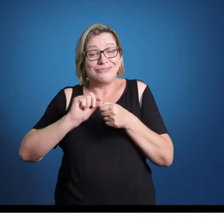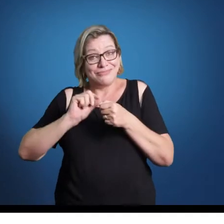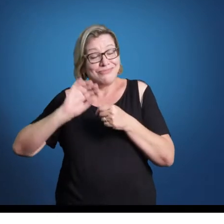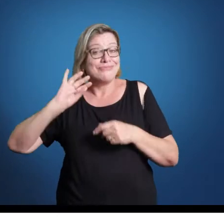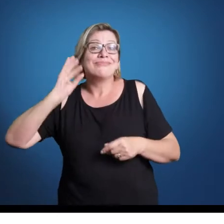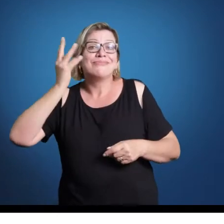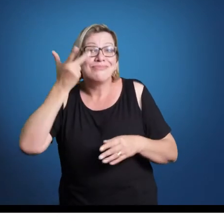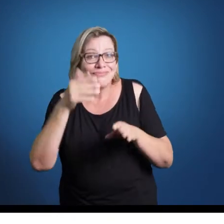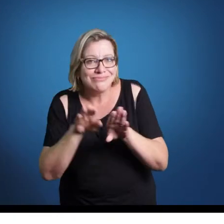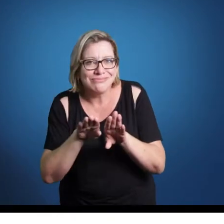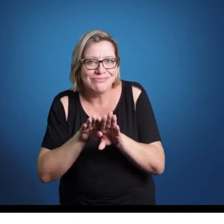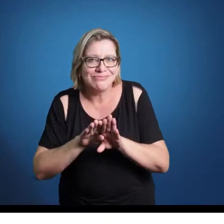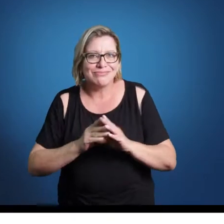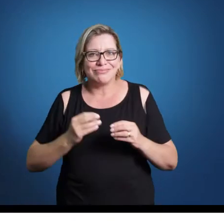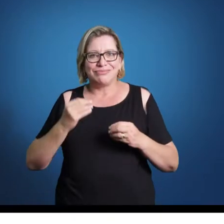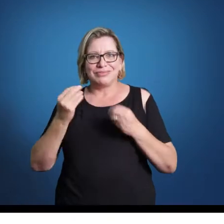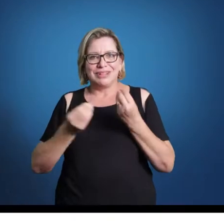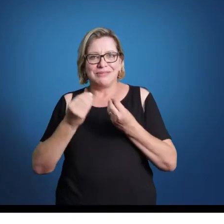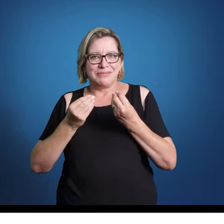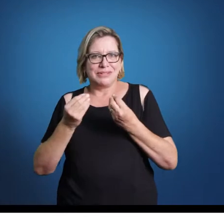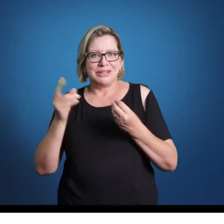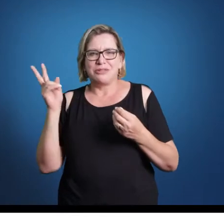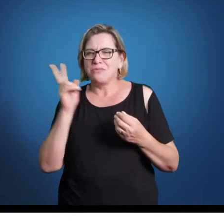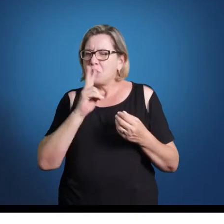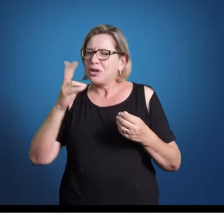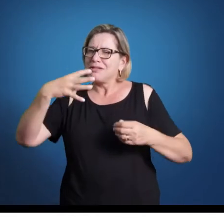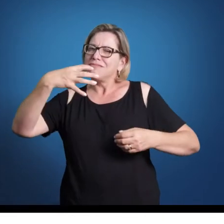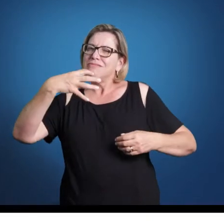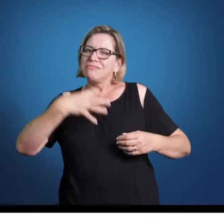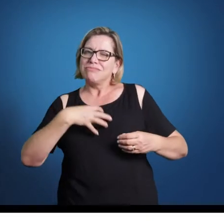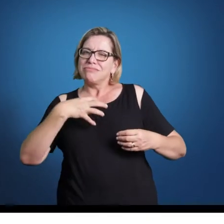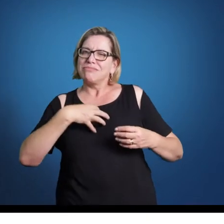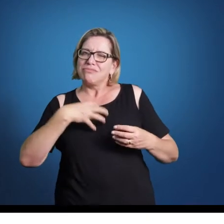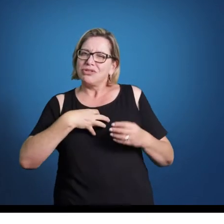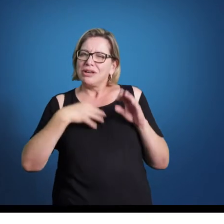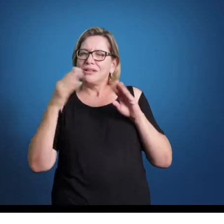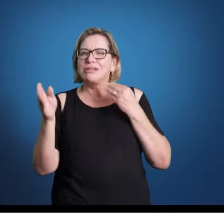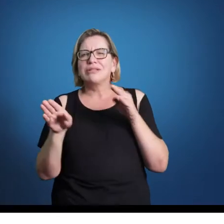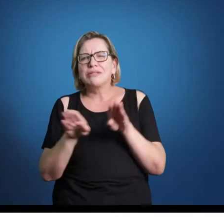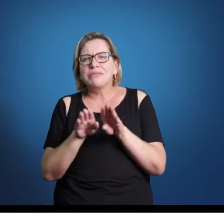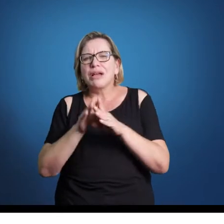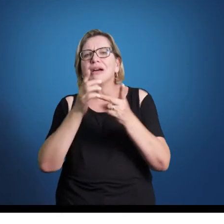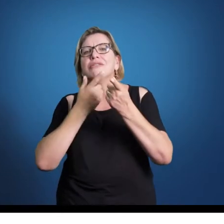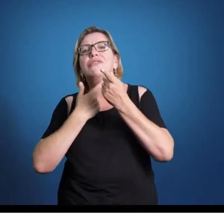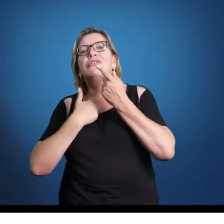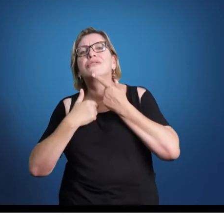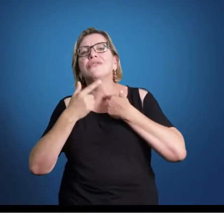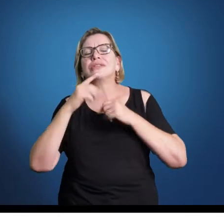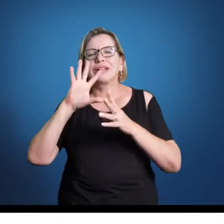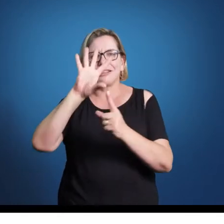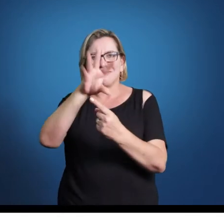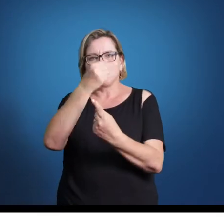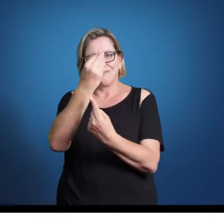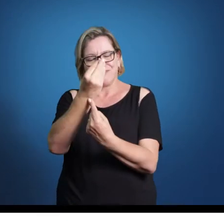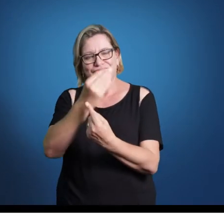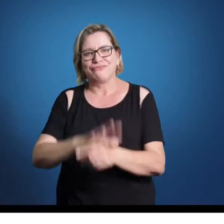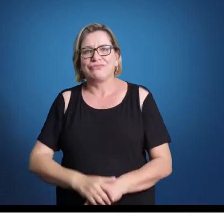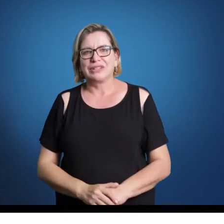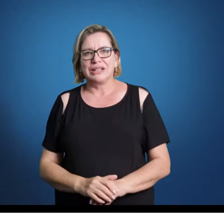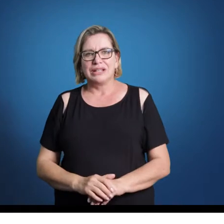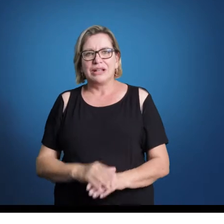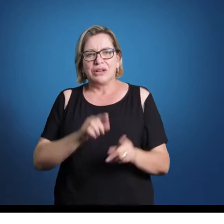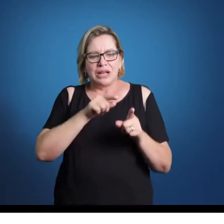aumenta também em relação à transformação estilística, fruição e desejos artísticos. O classicismo musical,